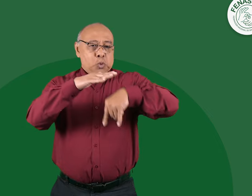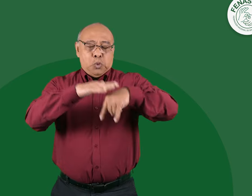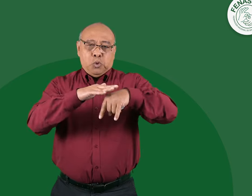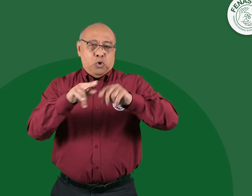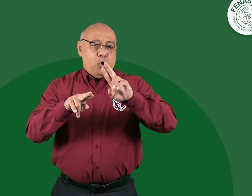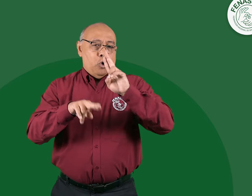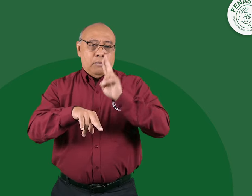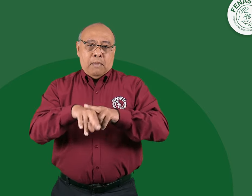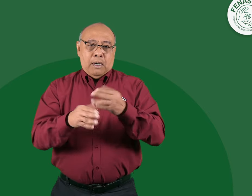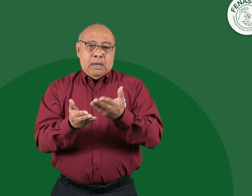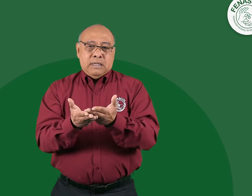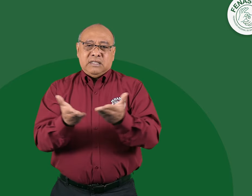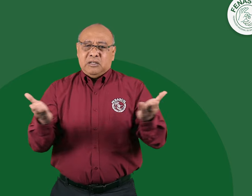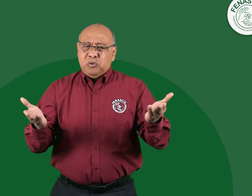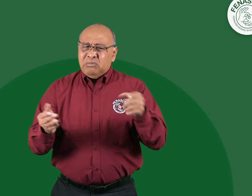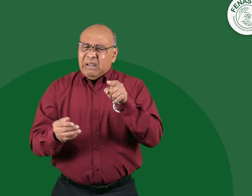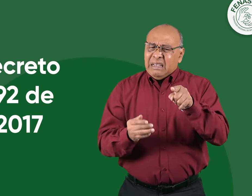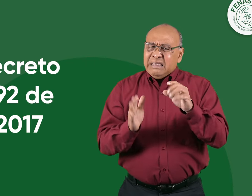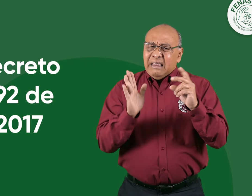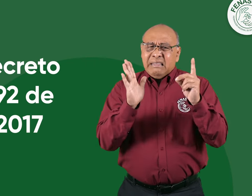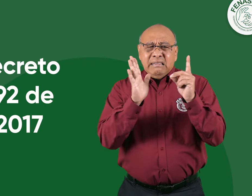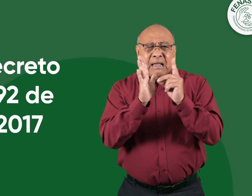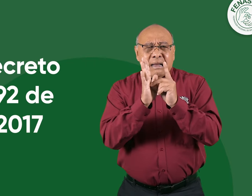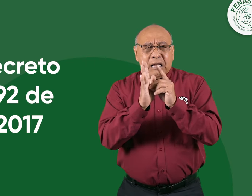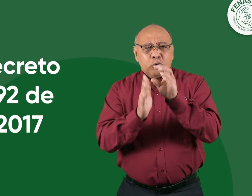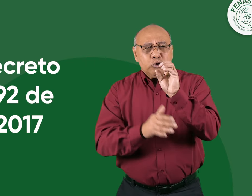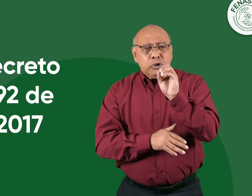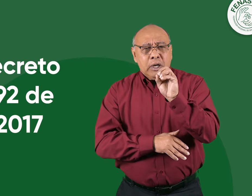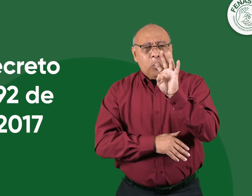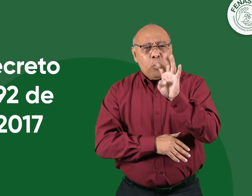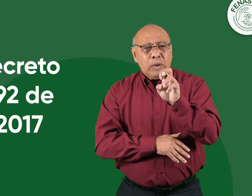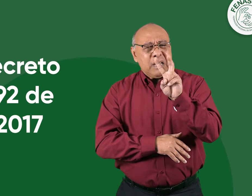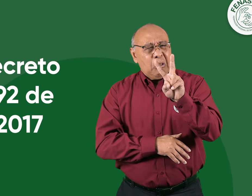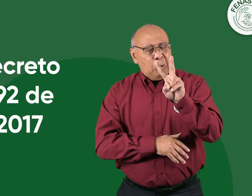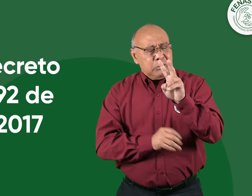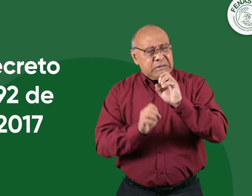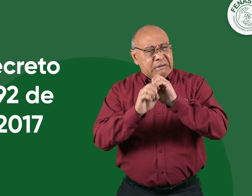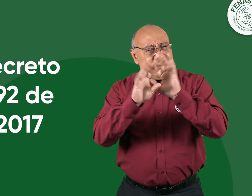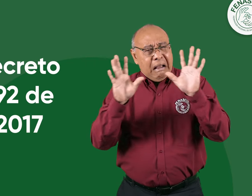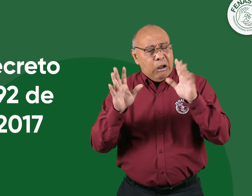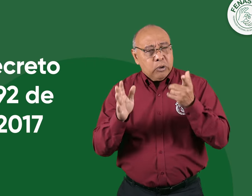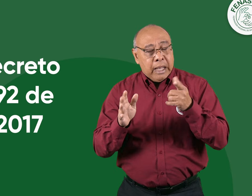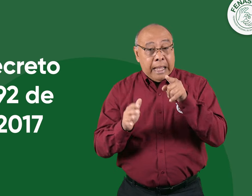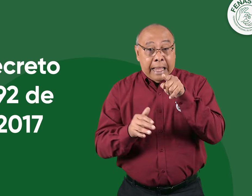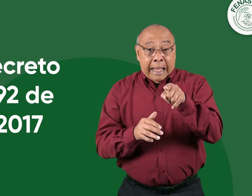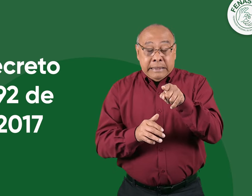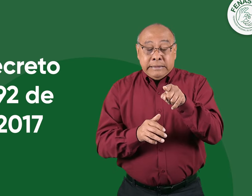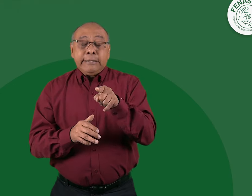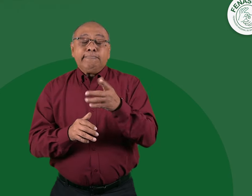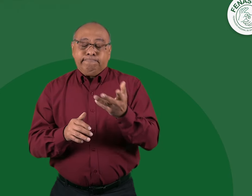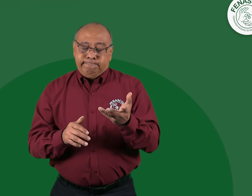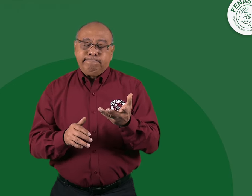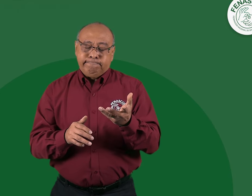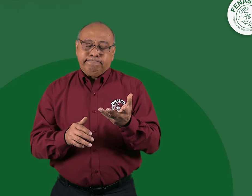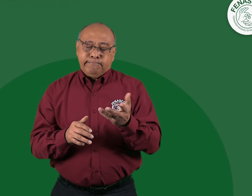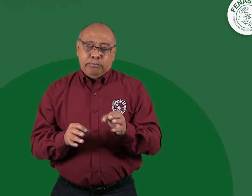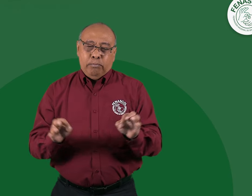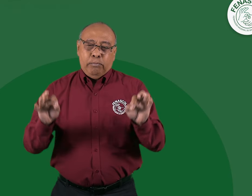Esto va ligado al Decreto 092, del cual consideramos importante el hecho de que las entidades gubernamentales